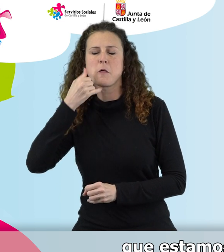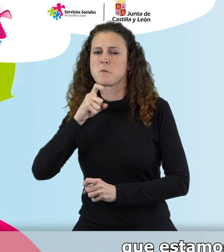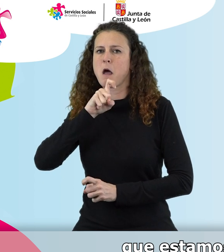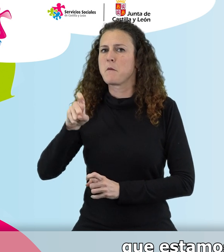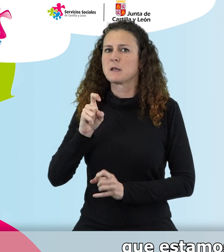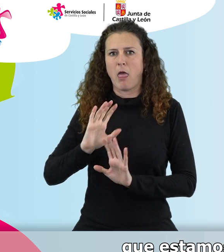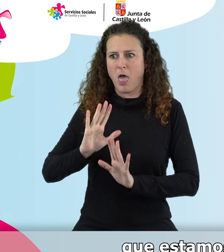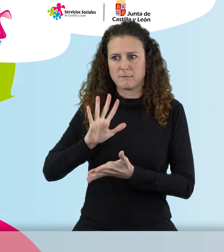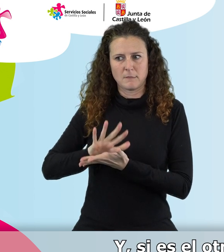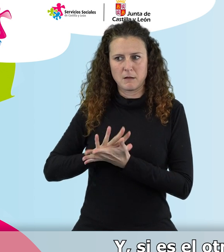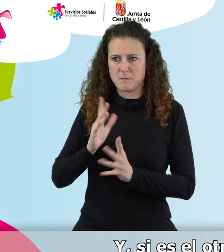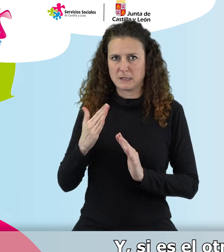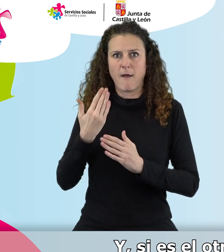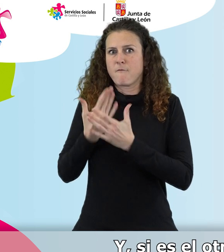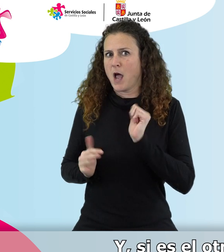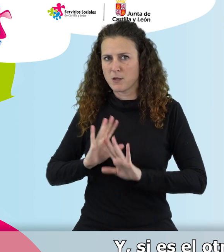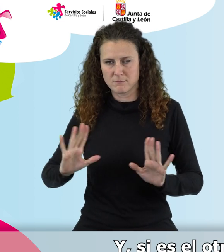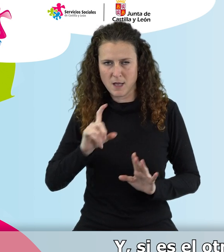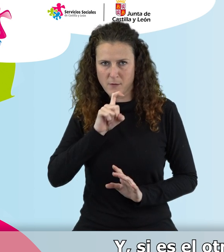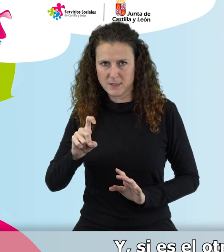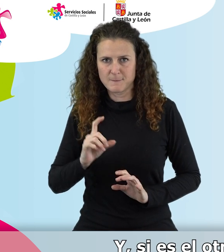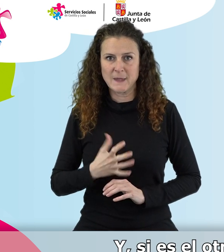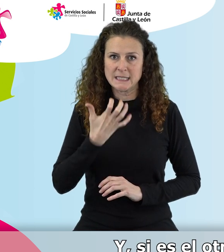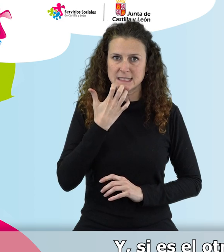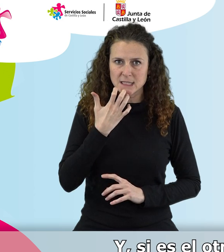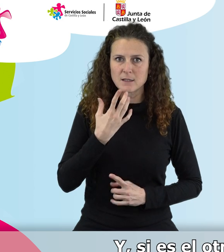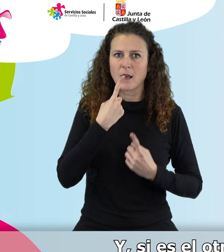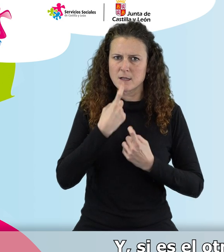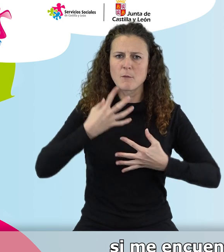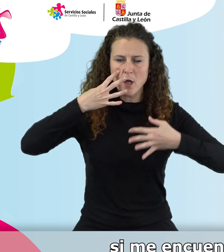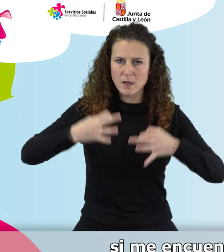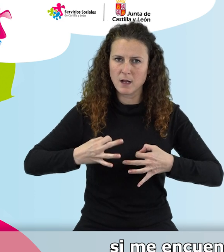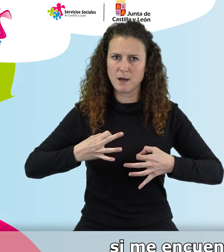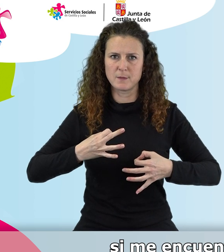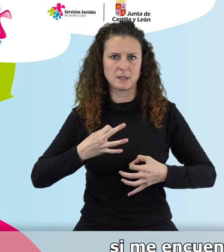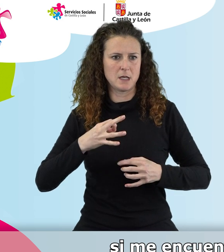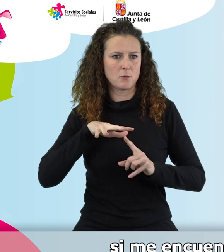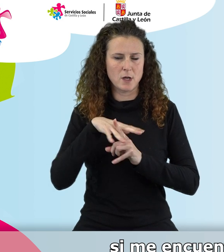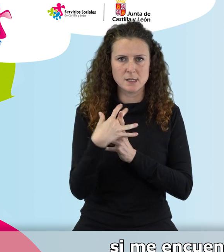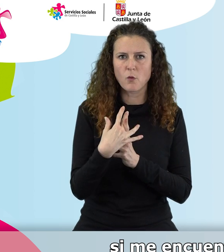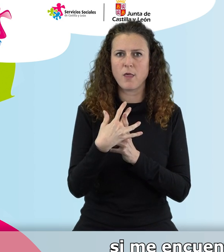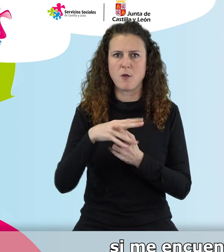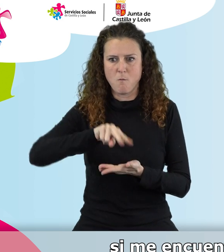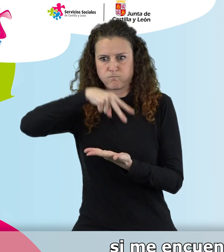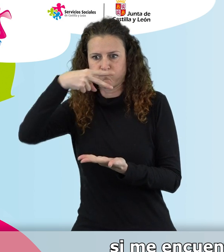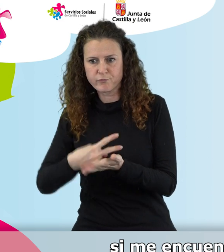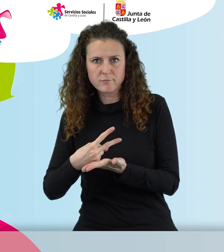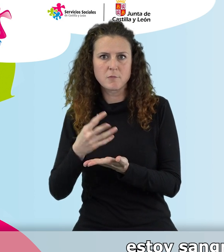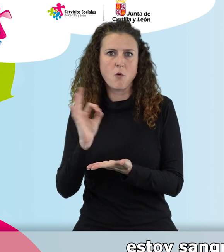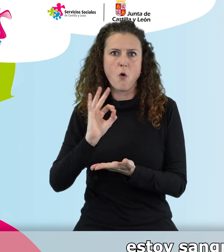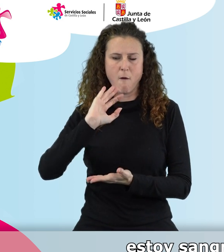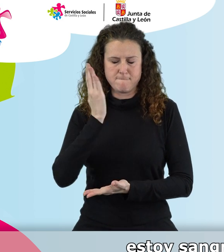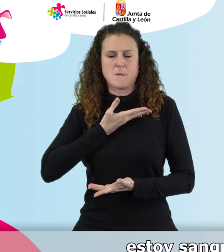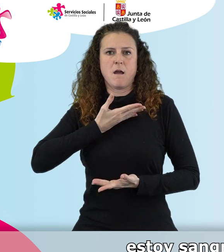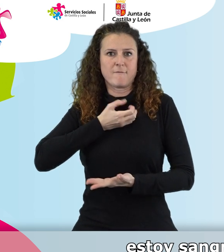y listo. Y si es el otro caso, si de verdad necesitamos ayuda, si me encuentro mal, si me he caído, me he dado un golpe,